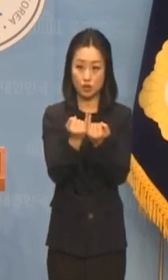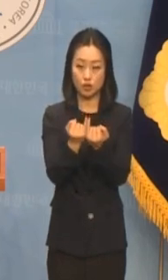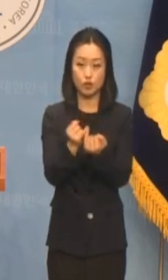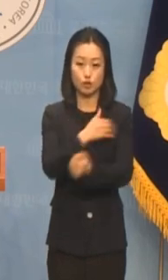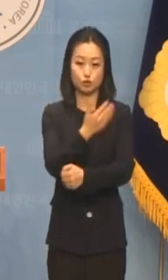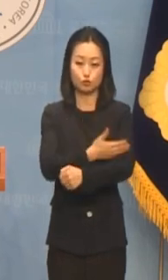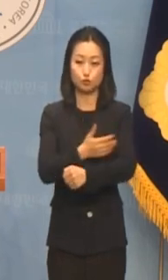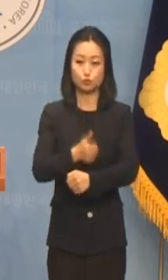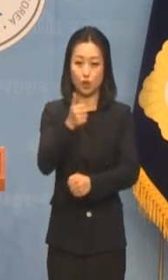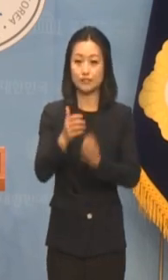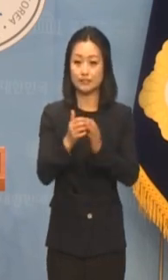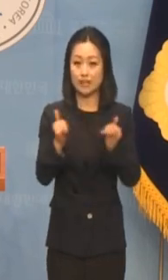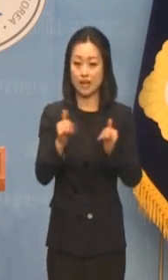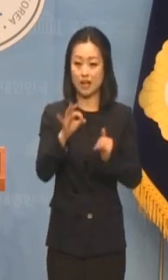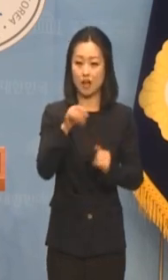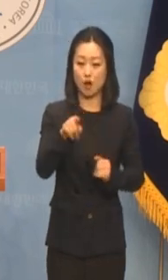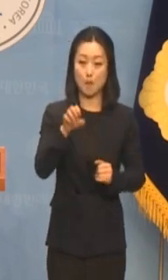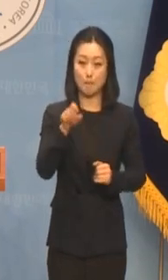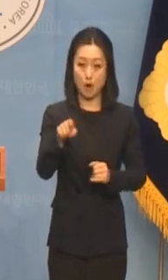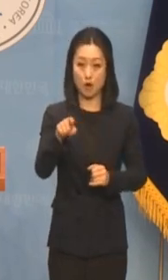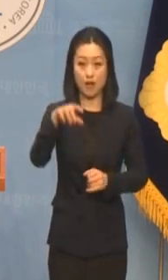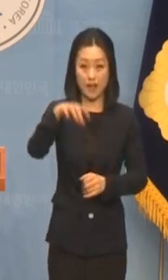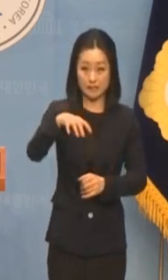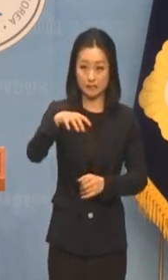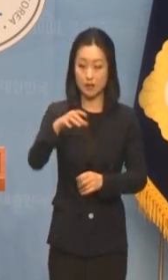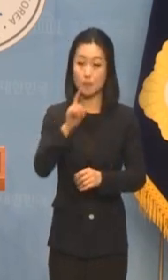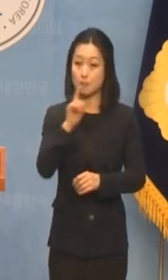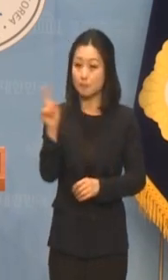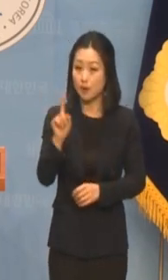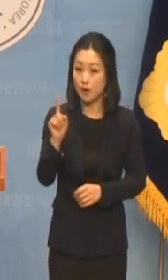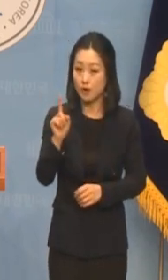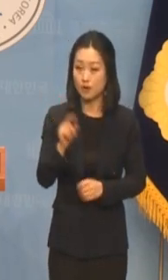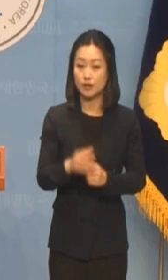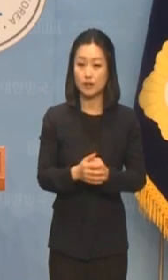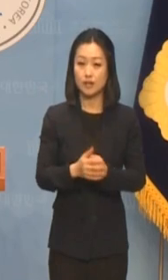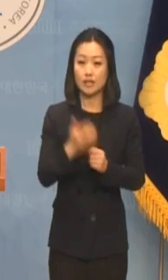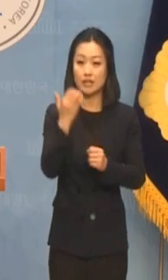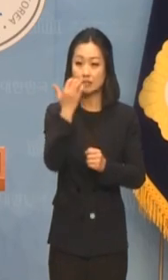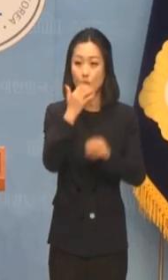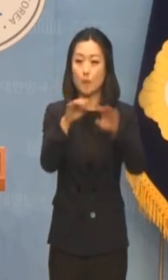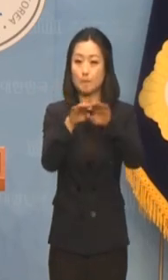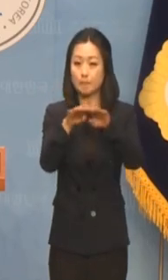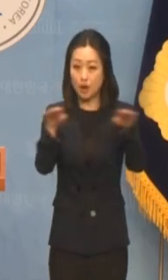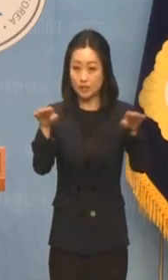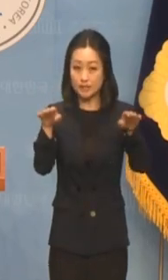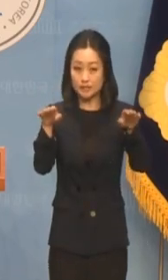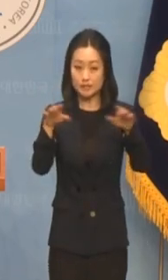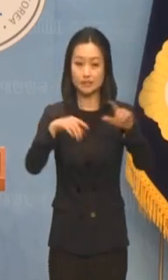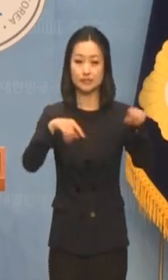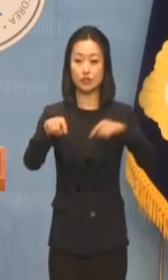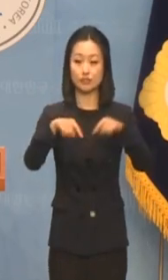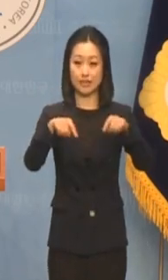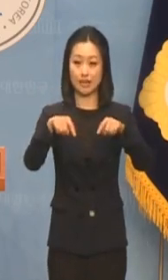심각하게 지적한 것은 성평등 정책의 축소와 후퇴입니다